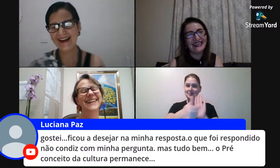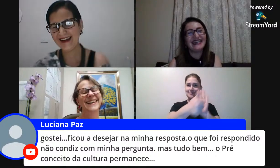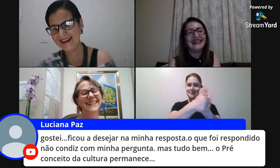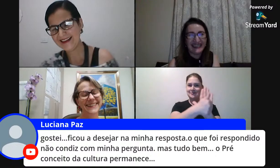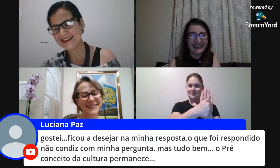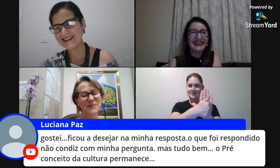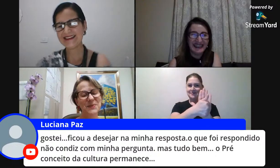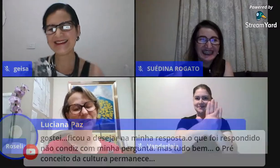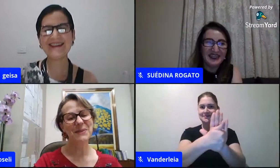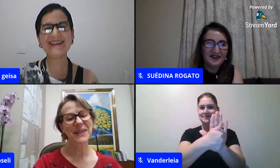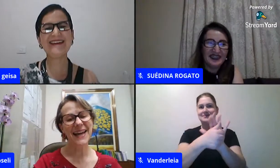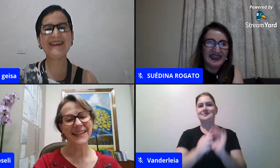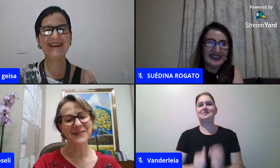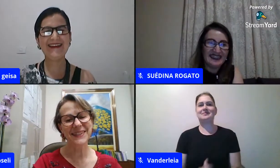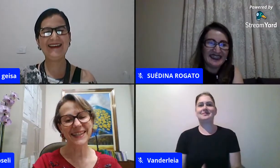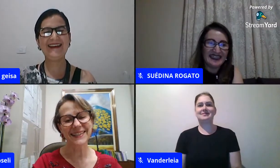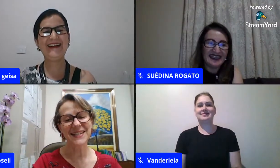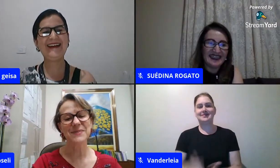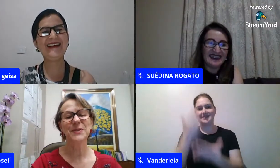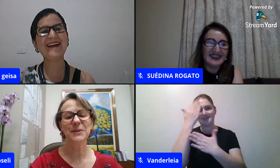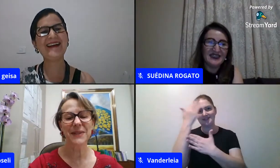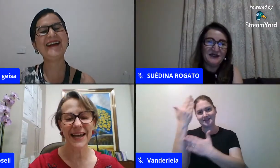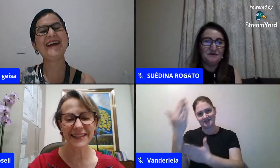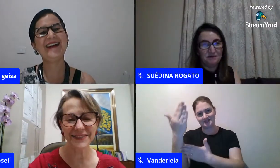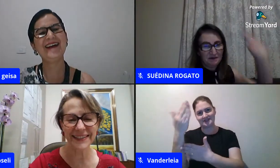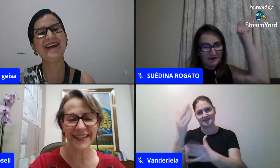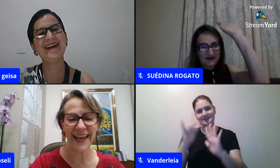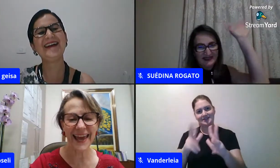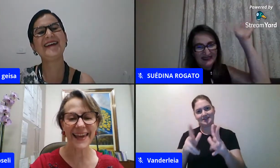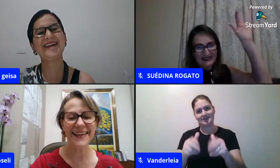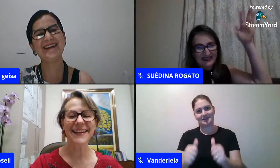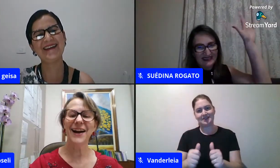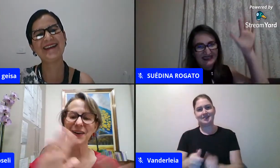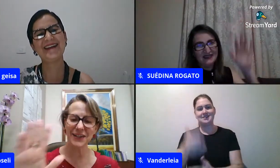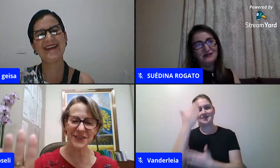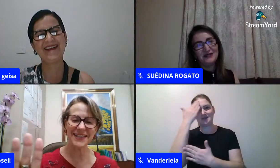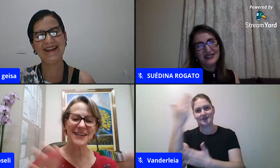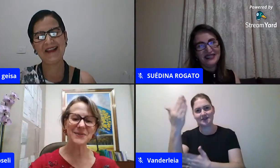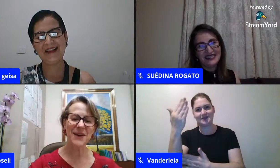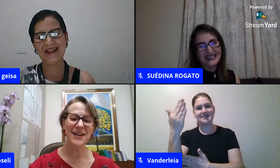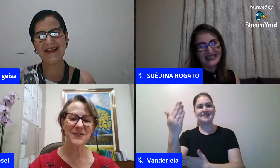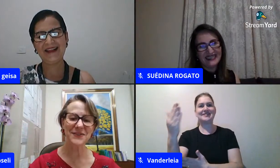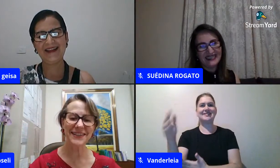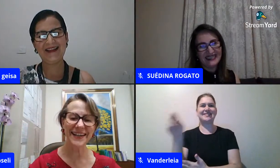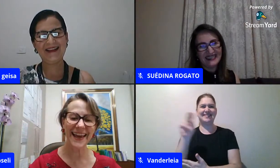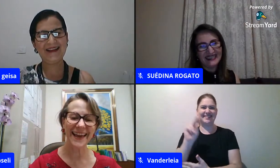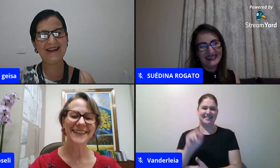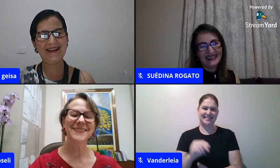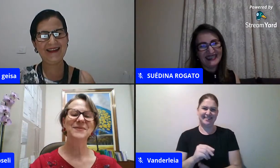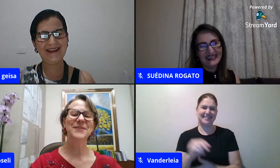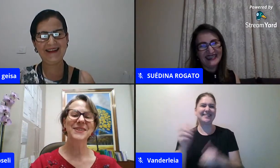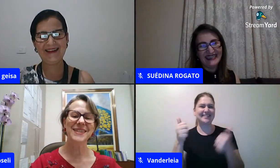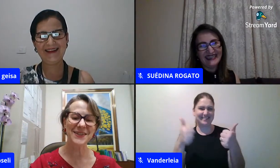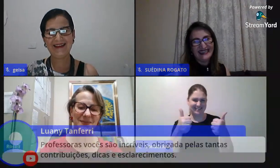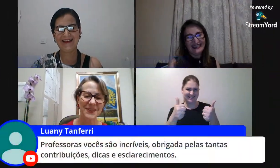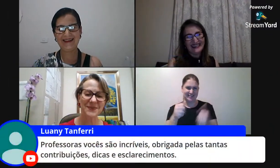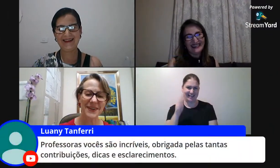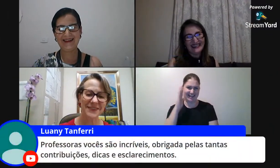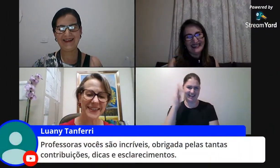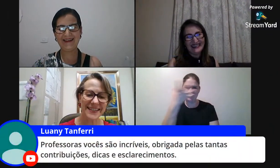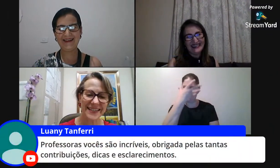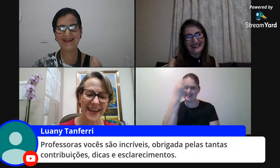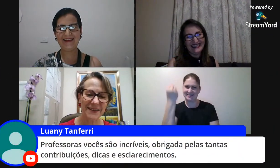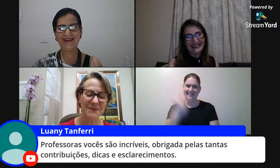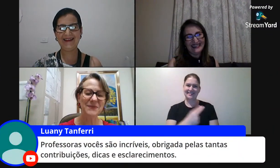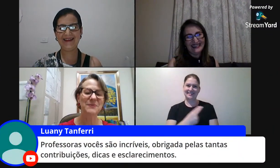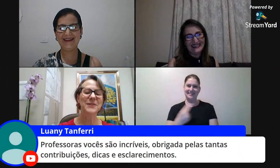muito obrigada meninas muito obrigada Wanderleia agora não esqueço mais viu Wanderleia seja muito